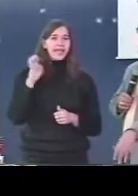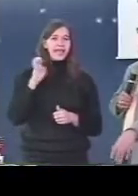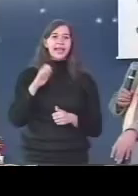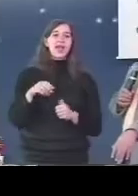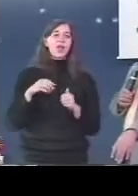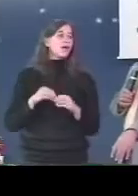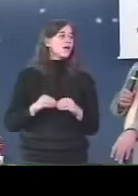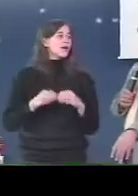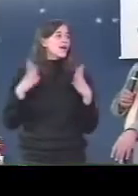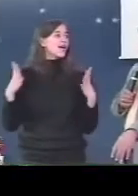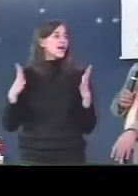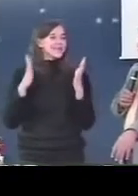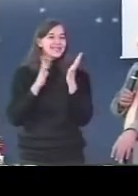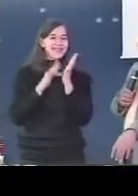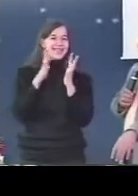ai meu eu do céu